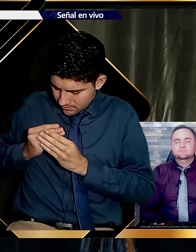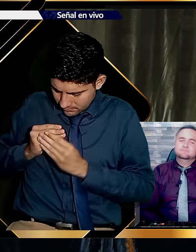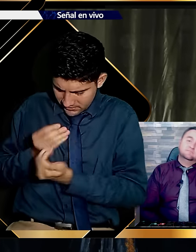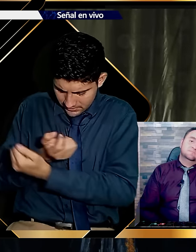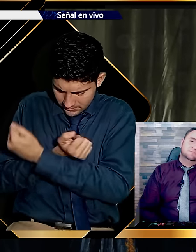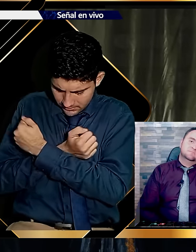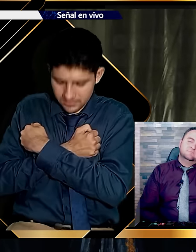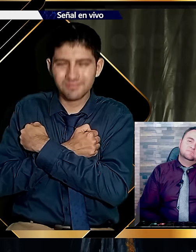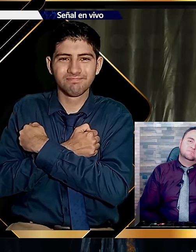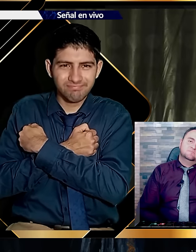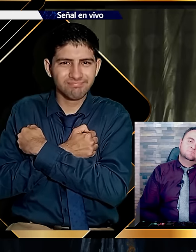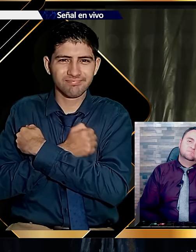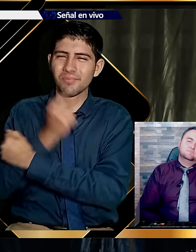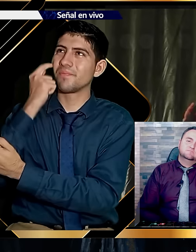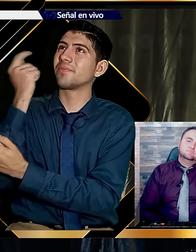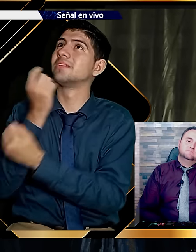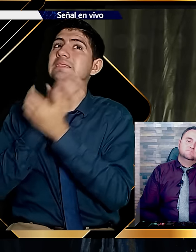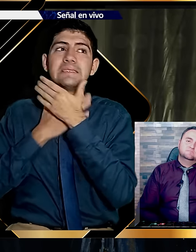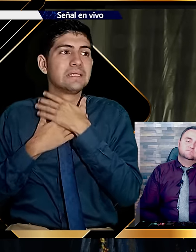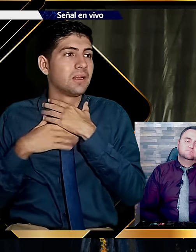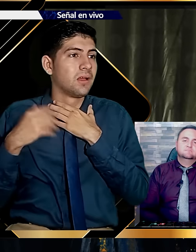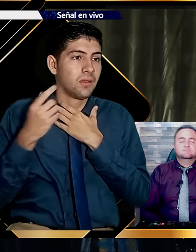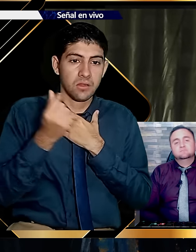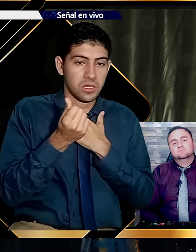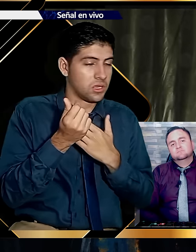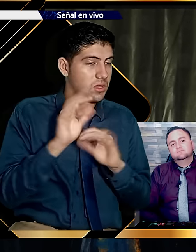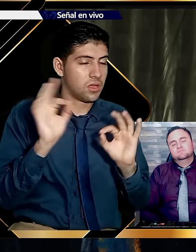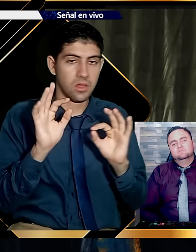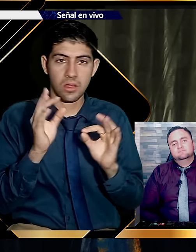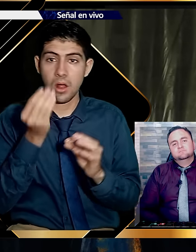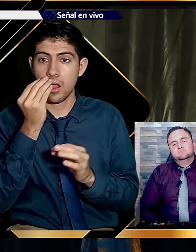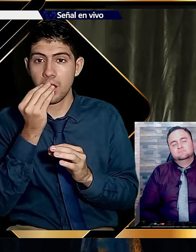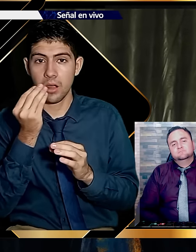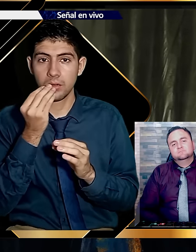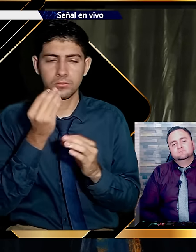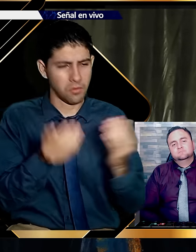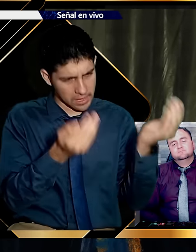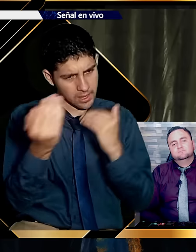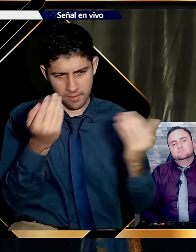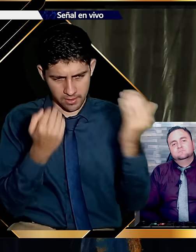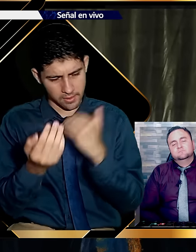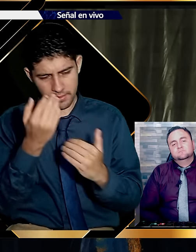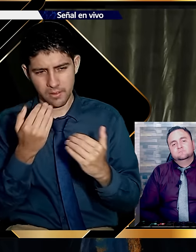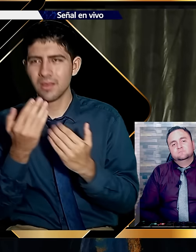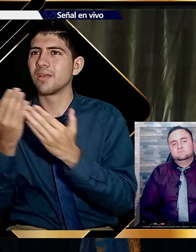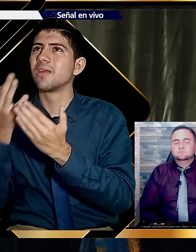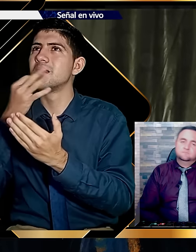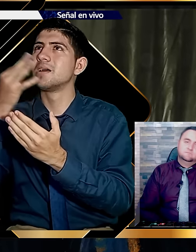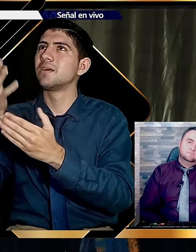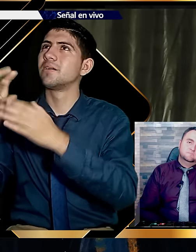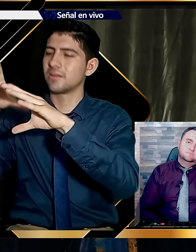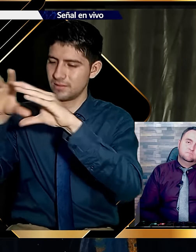Enamorémonos de la verdad. A todos los sedientos. Venid a las aguas. Y los que no tienen dinero. Venid. Comprad. Comed. Venid. Comprad.